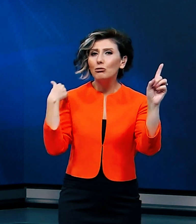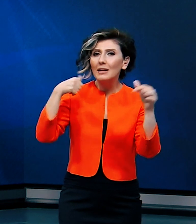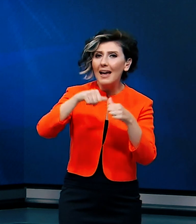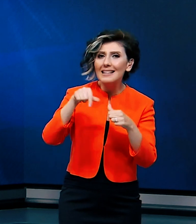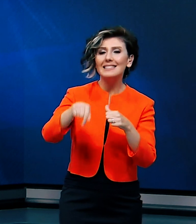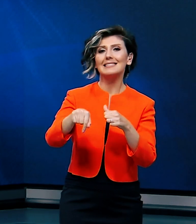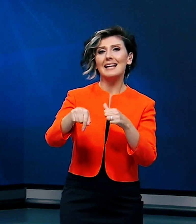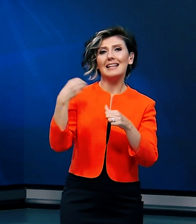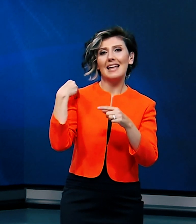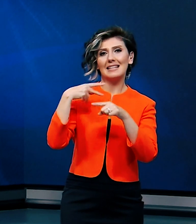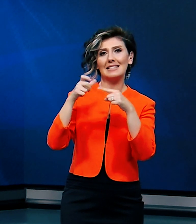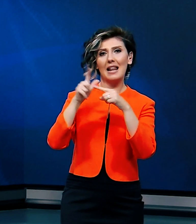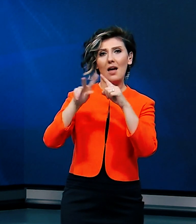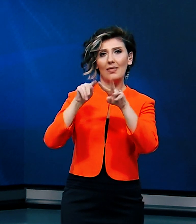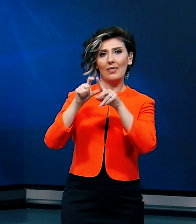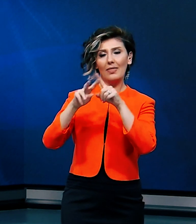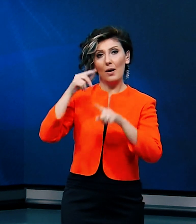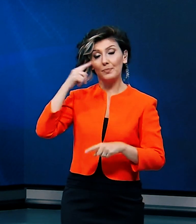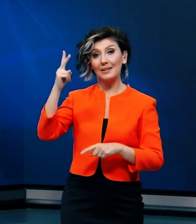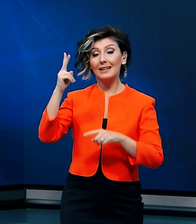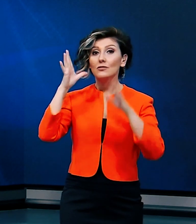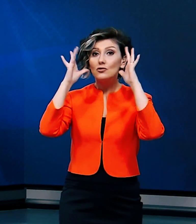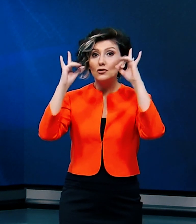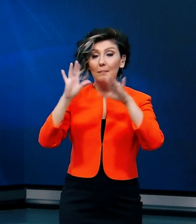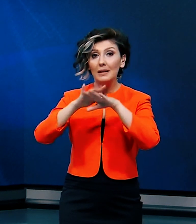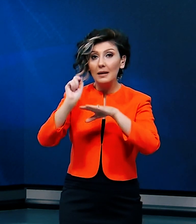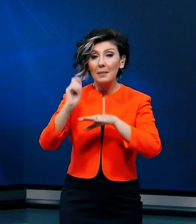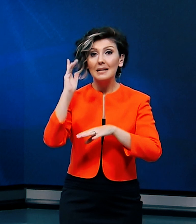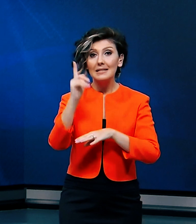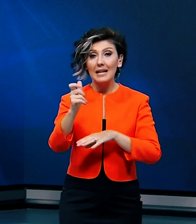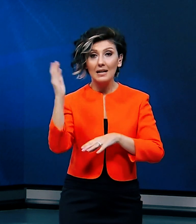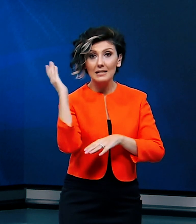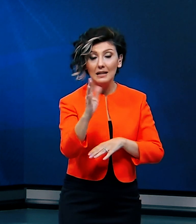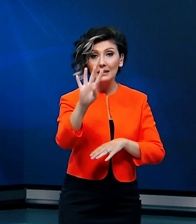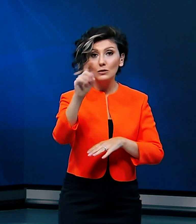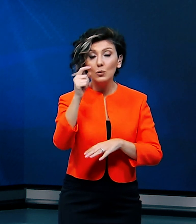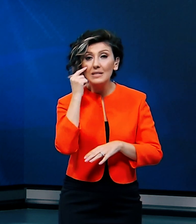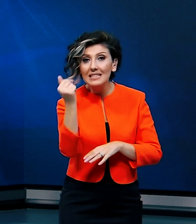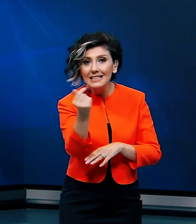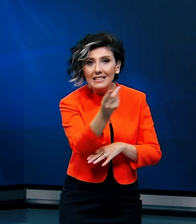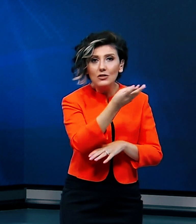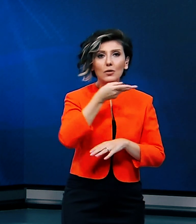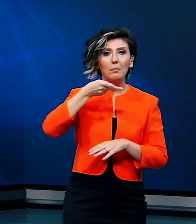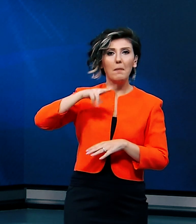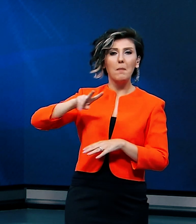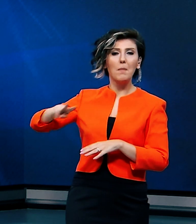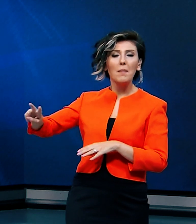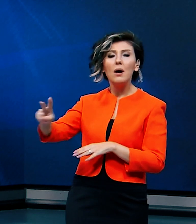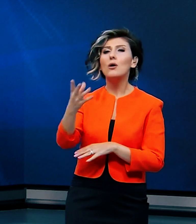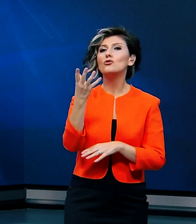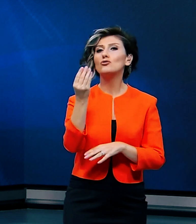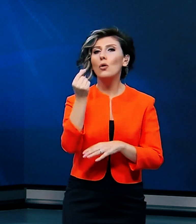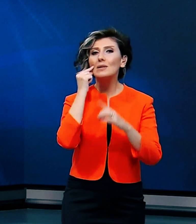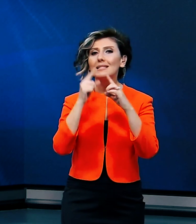kez Yeni Zelanda'da gösterdi. İki camiye yapılan silahlı saldırıda 49 kişi hayatını kaybetti.